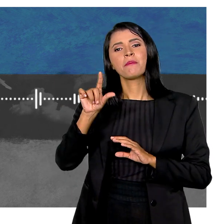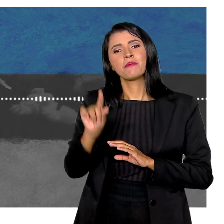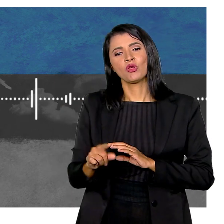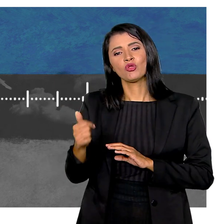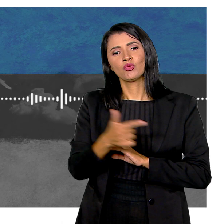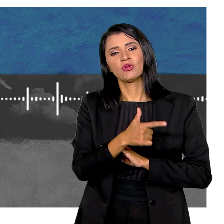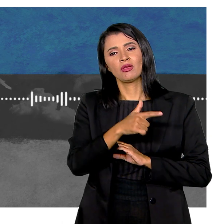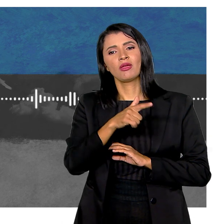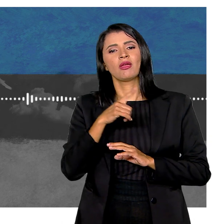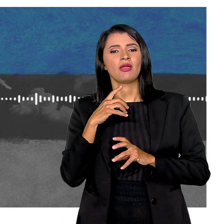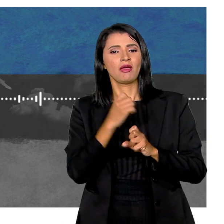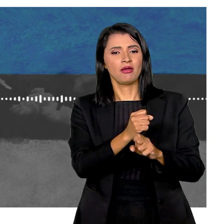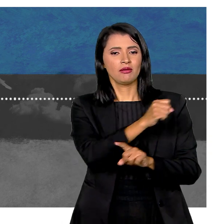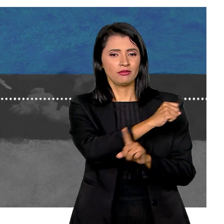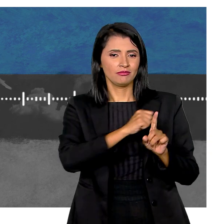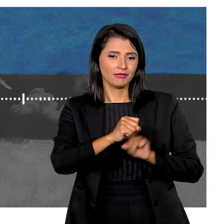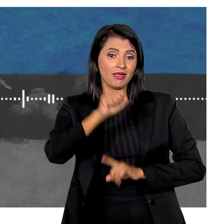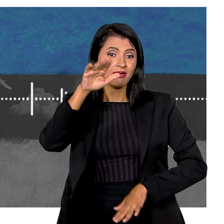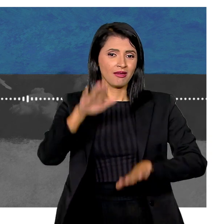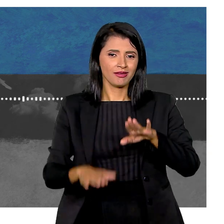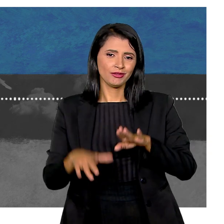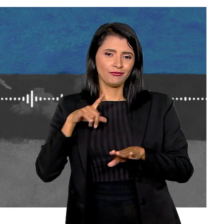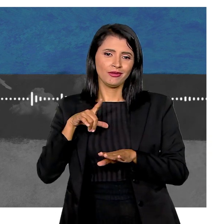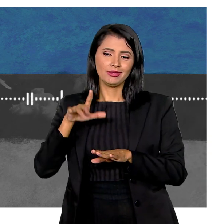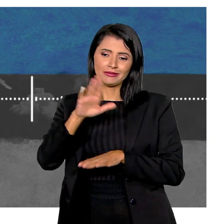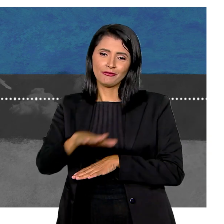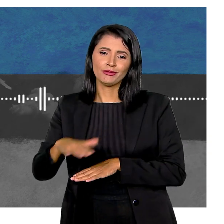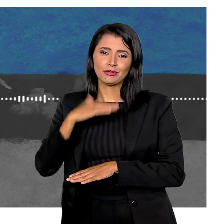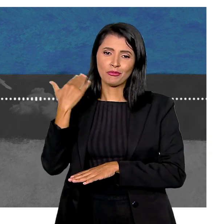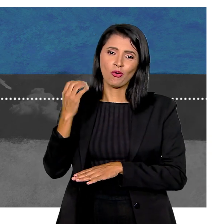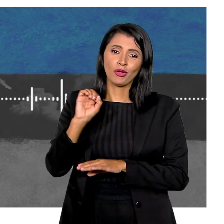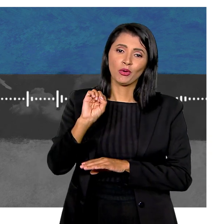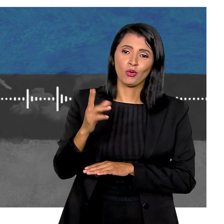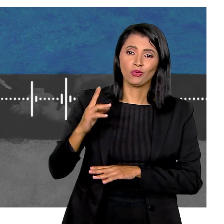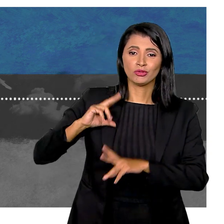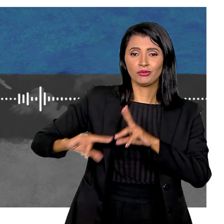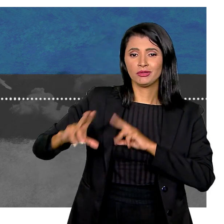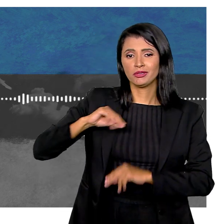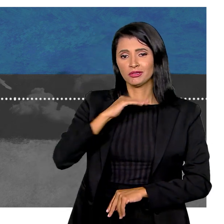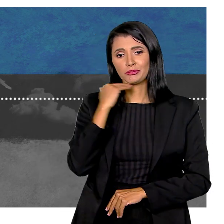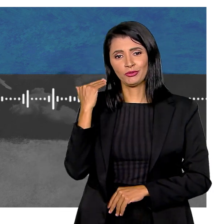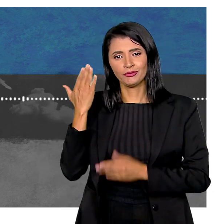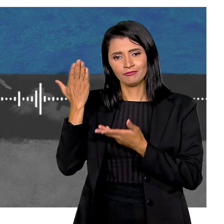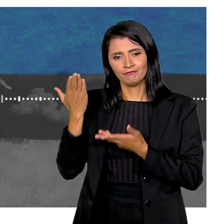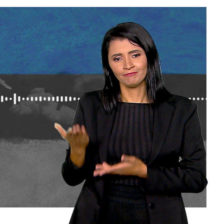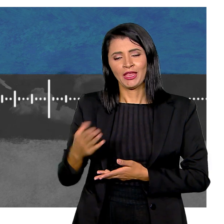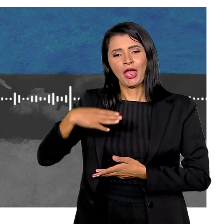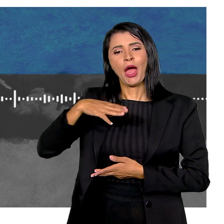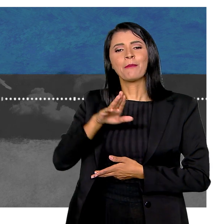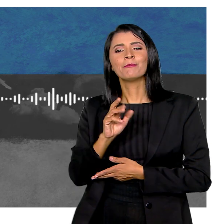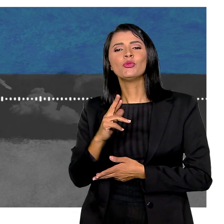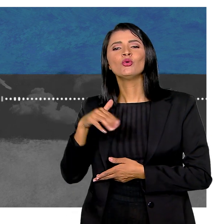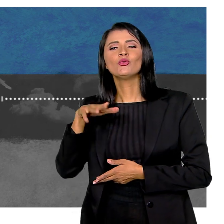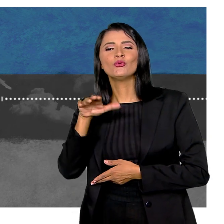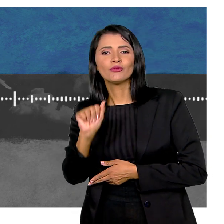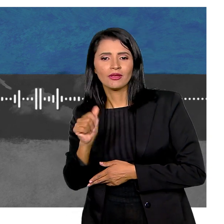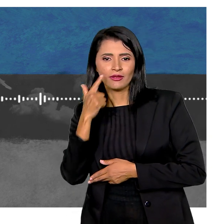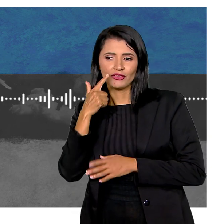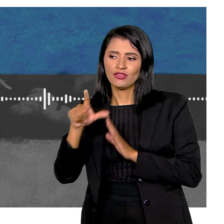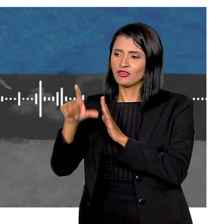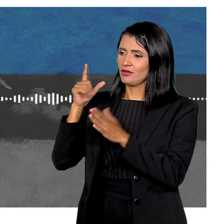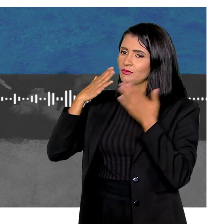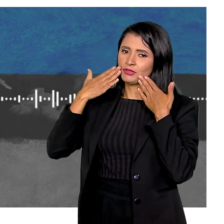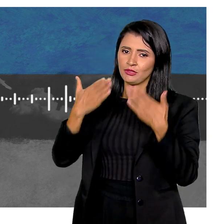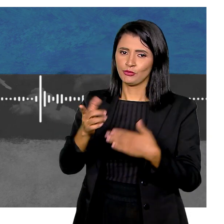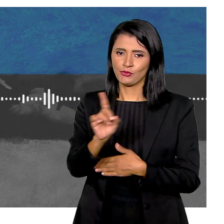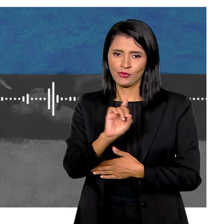É menor que a média da sociedade Às vezes Acaba na infância Ou adolescência É aqui que a Bruna Rocha entra A